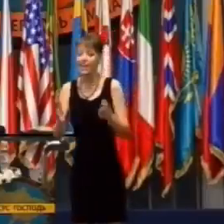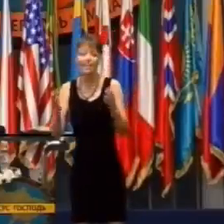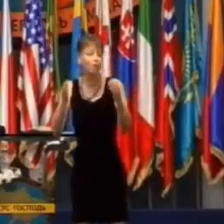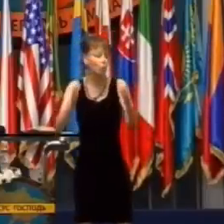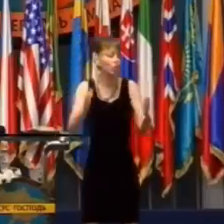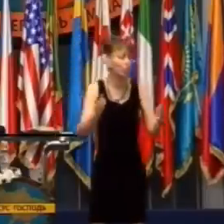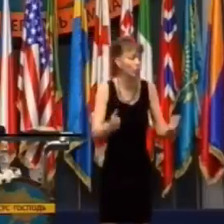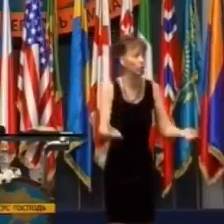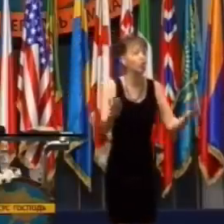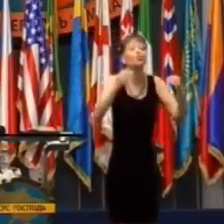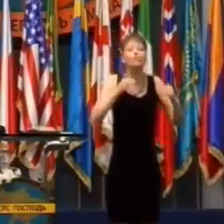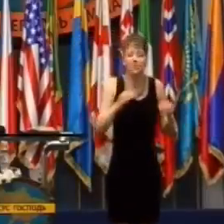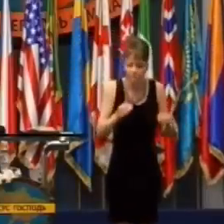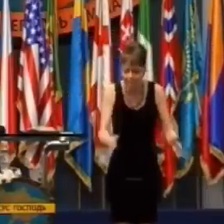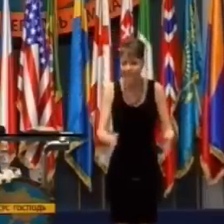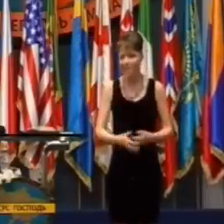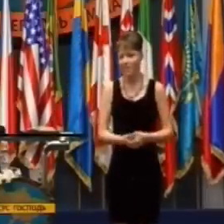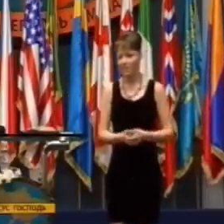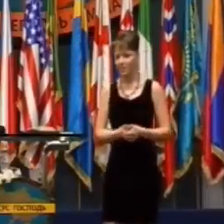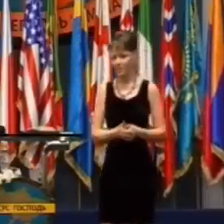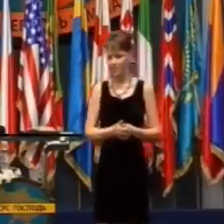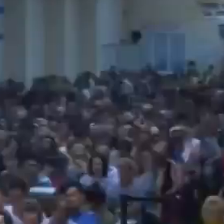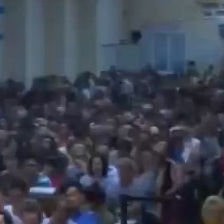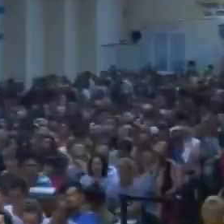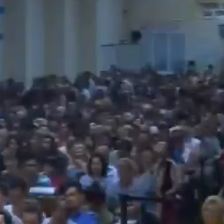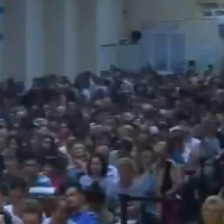a je to ten istý duch, ktorý je vo vás.